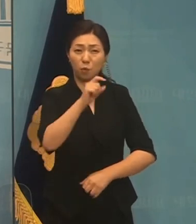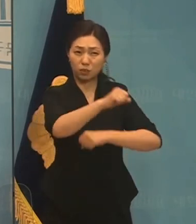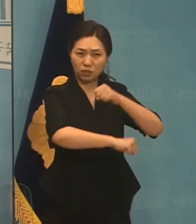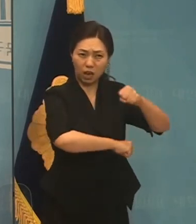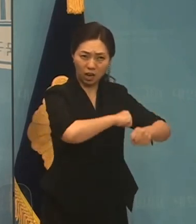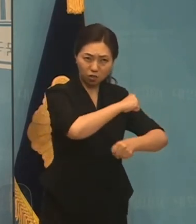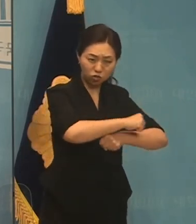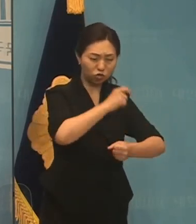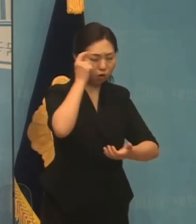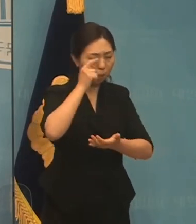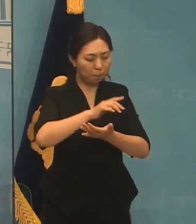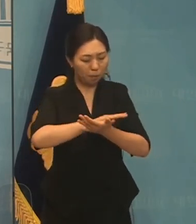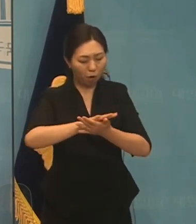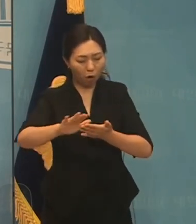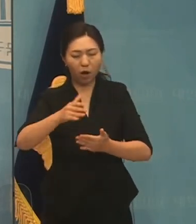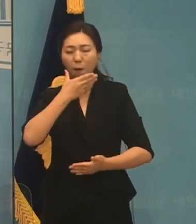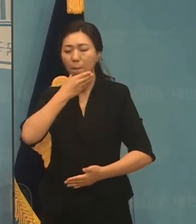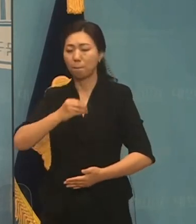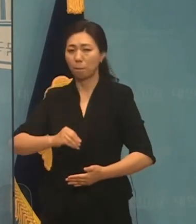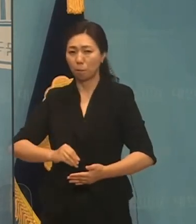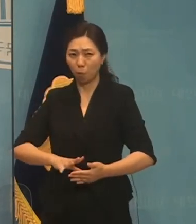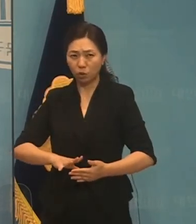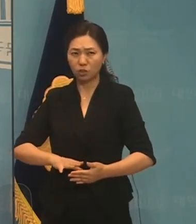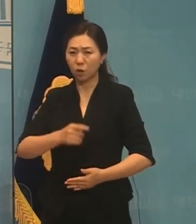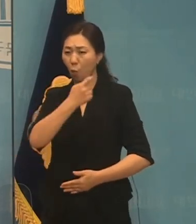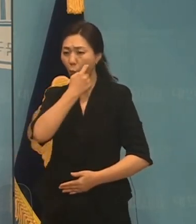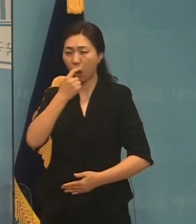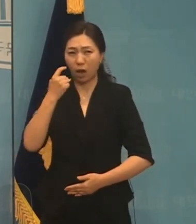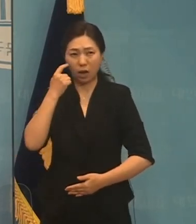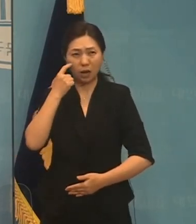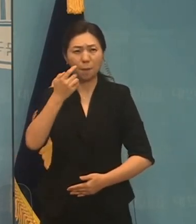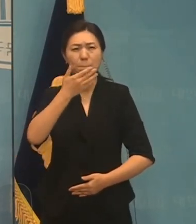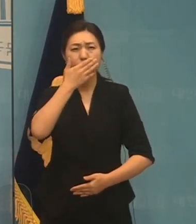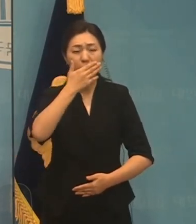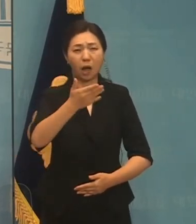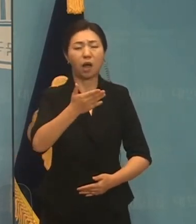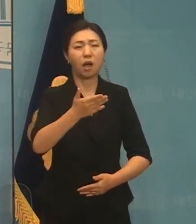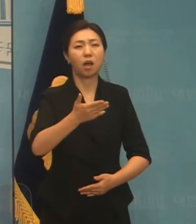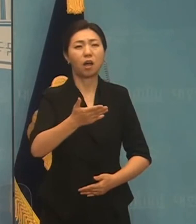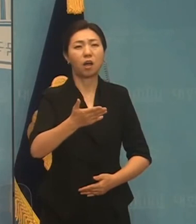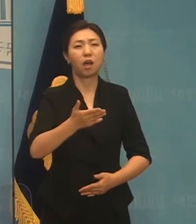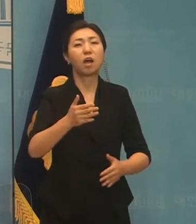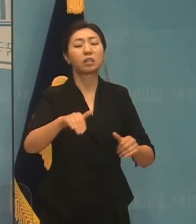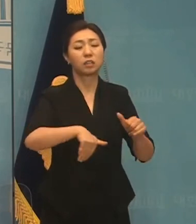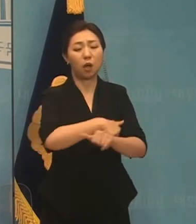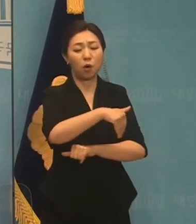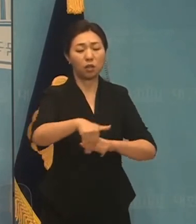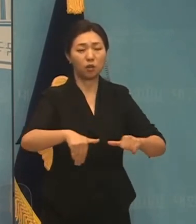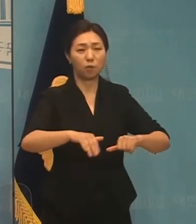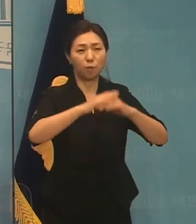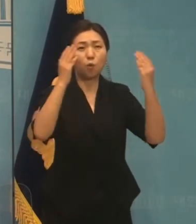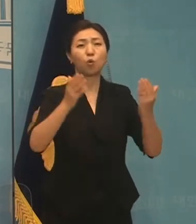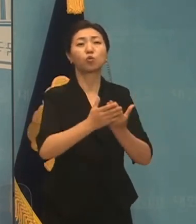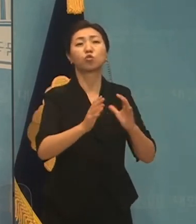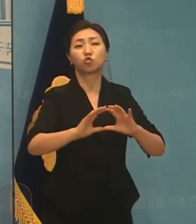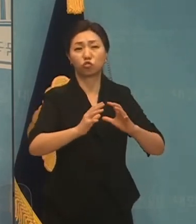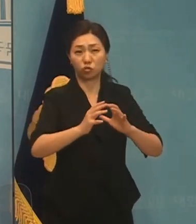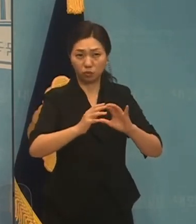평화 복지가 고장된 가운데 모든 국민 자기가 하는 일에서